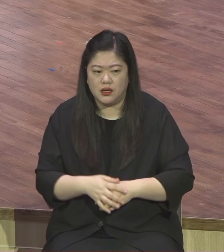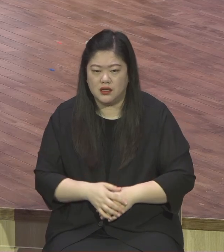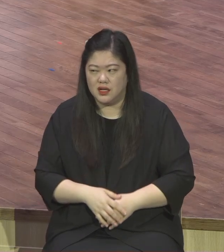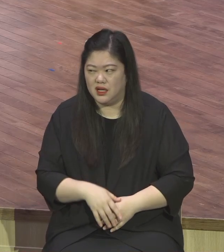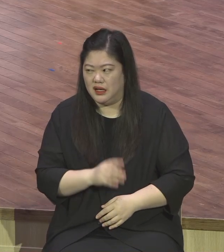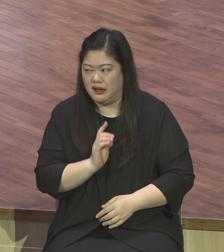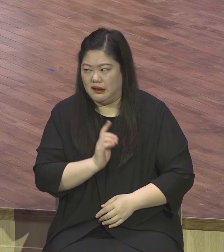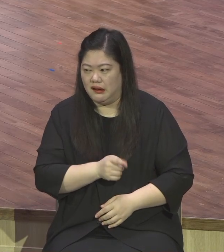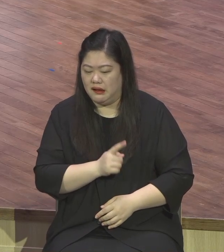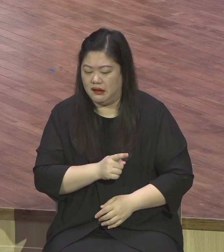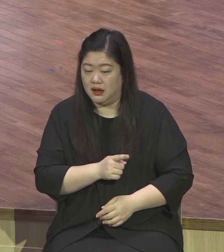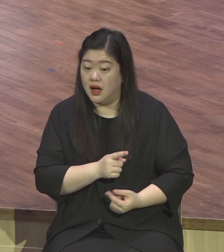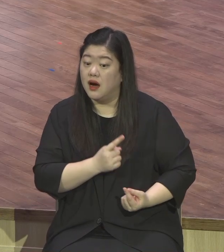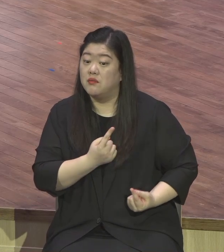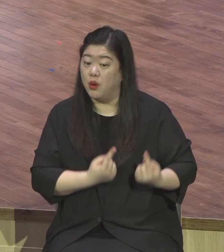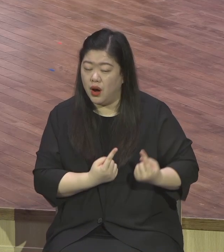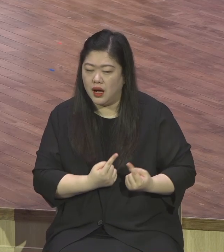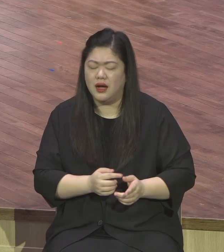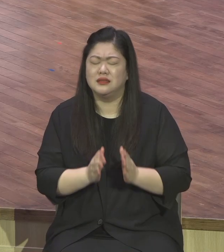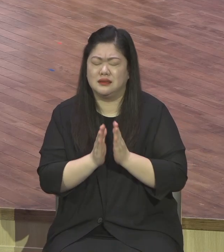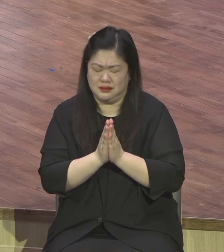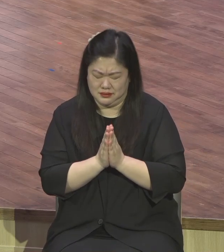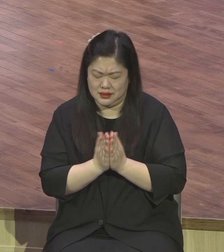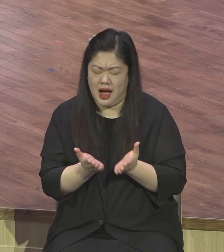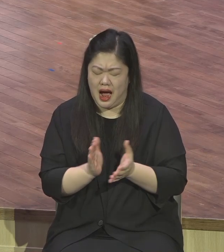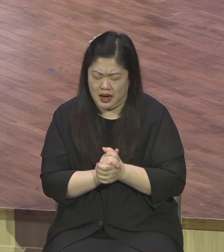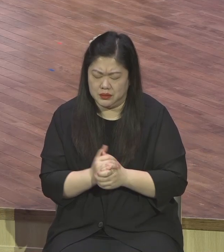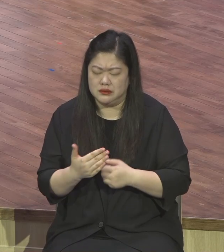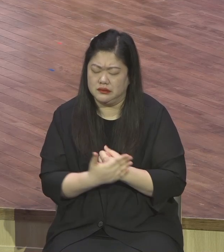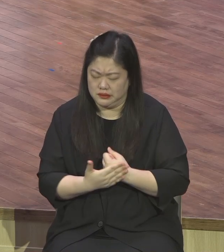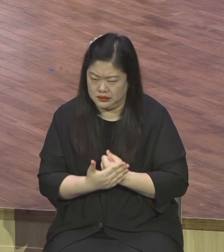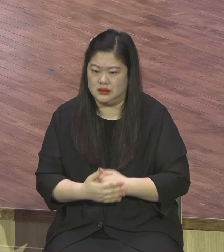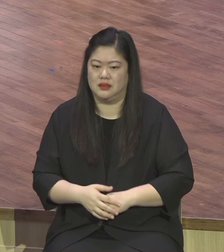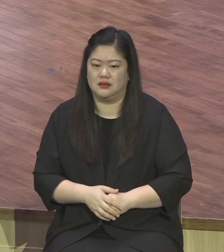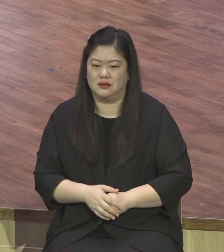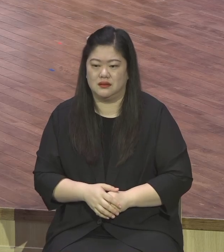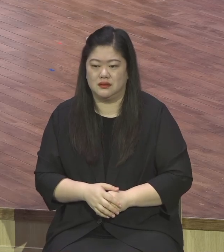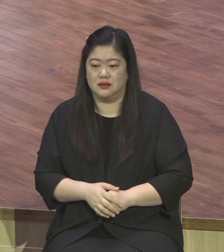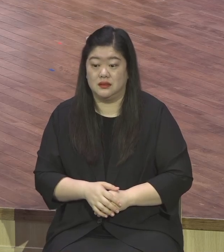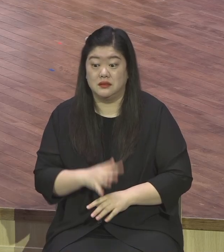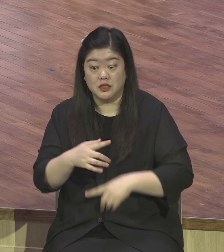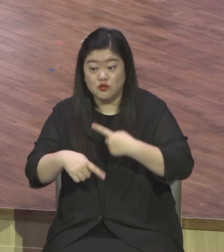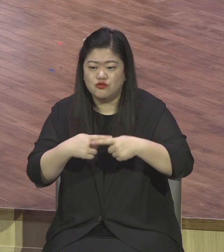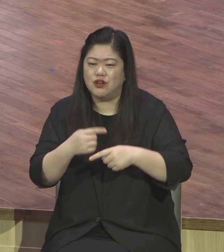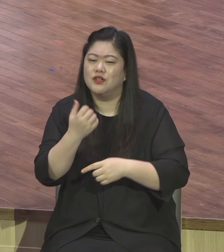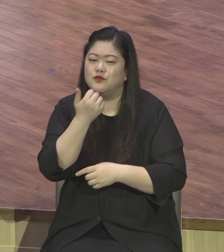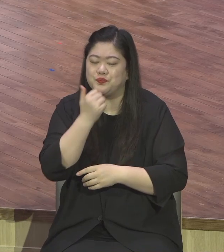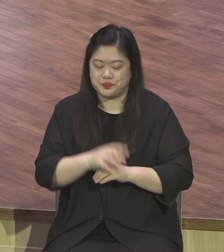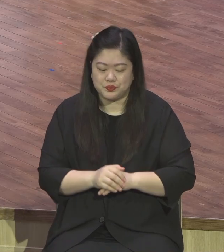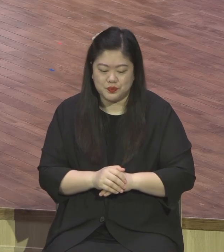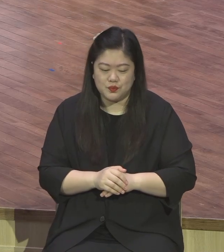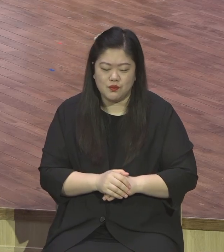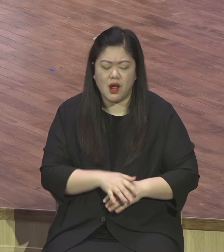이런 말이 있어요. 불평거리를 찾다 보면 어느새 희망이 사라지고